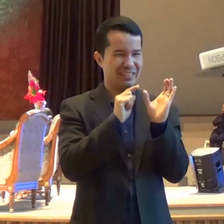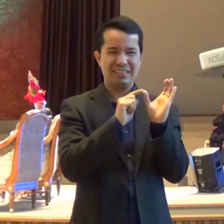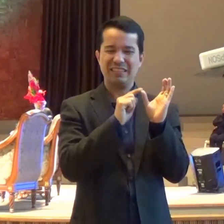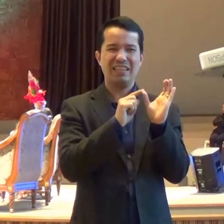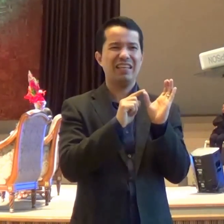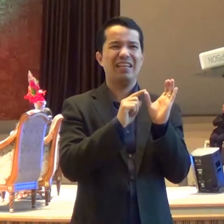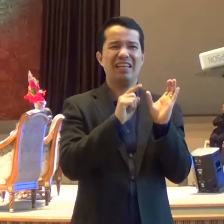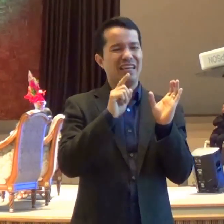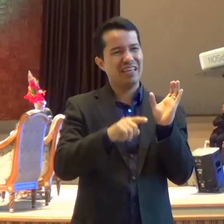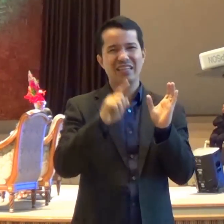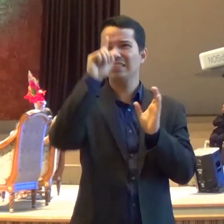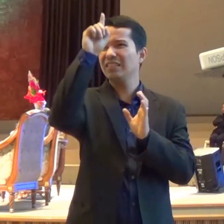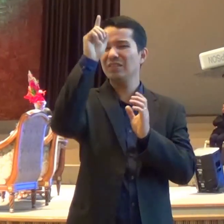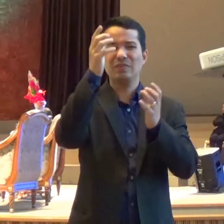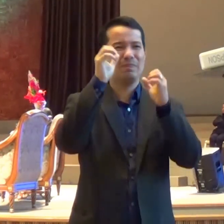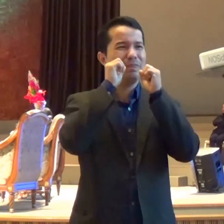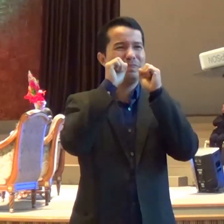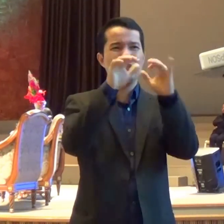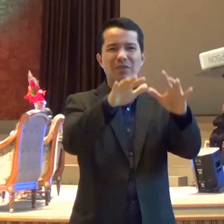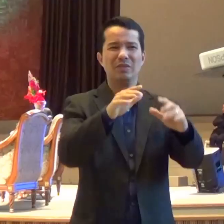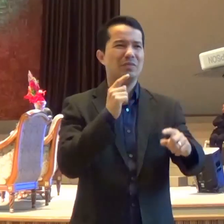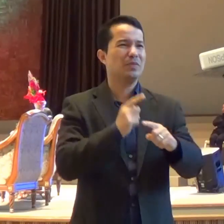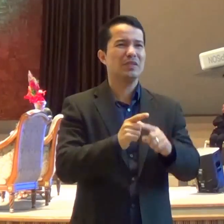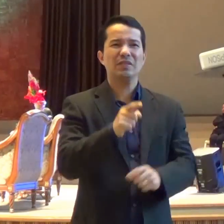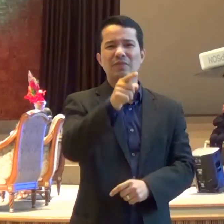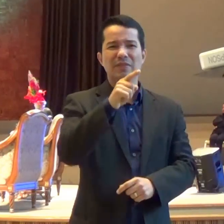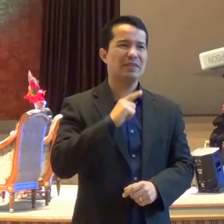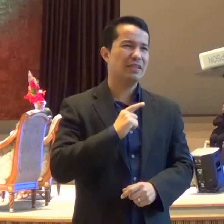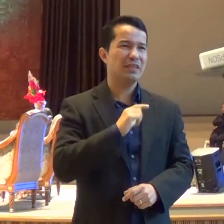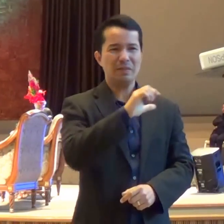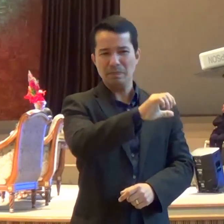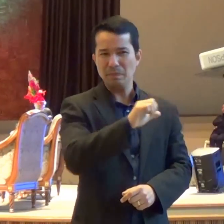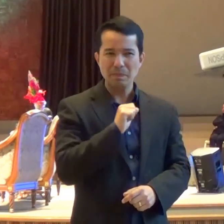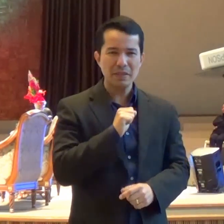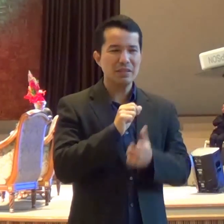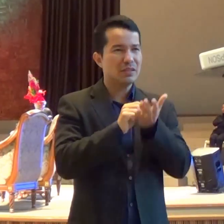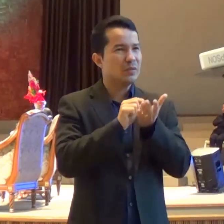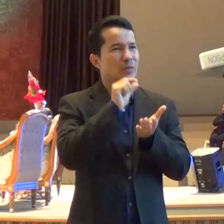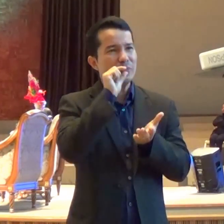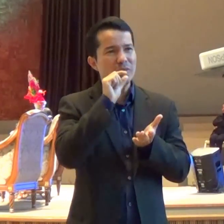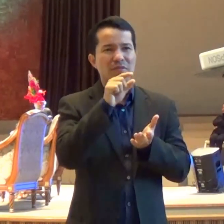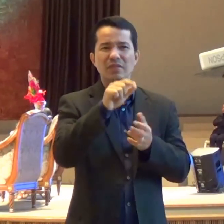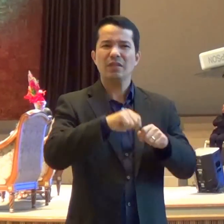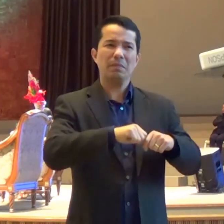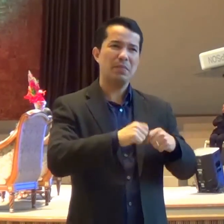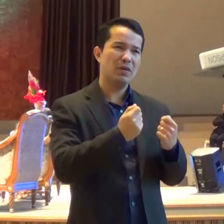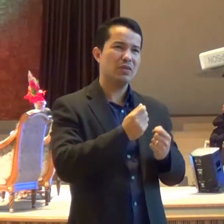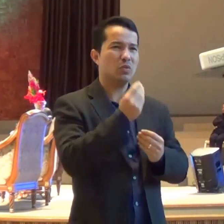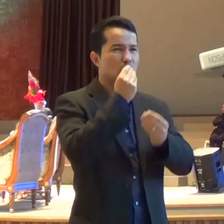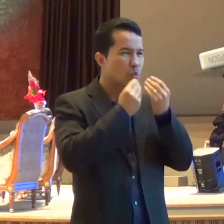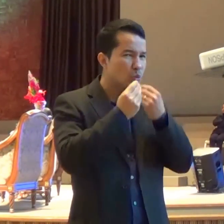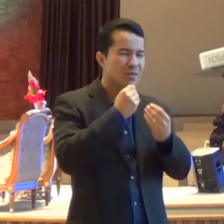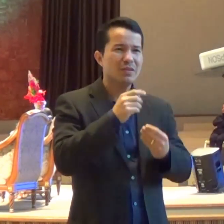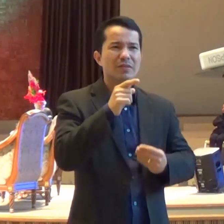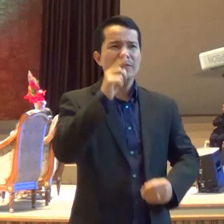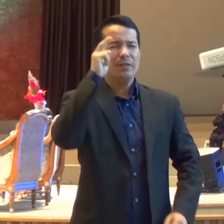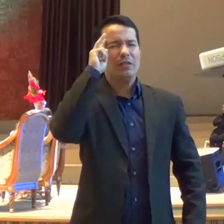Come e bebe Desse Come desse pão E bebe Desse cálice Você está sendo Você está ouvindo A voz do